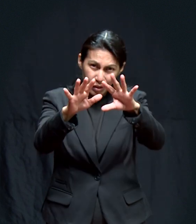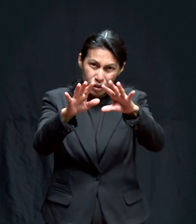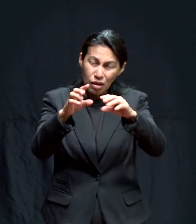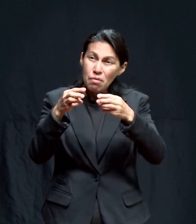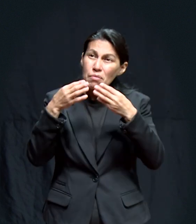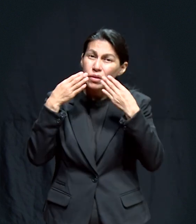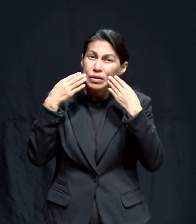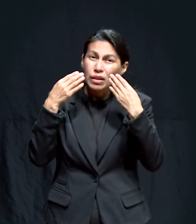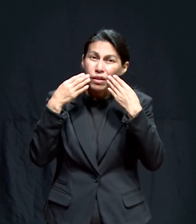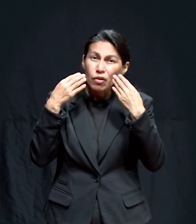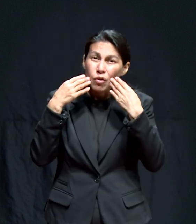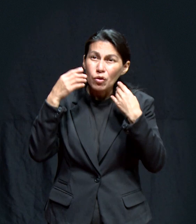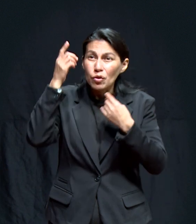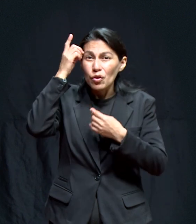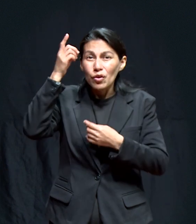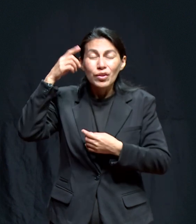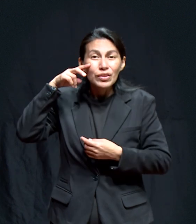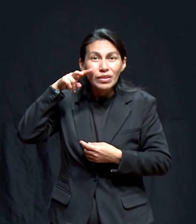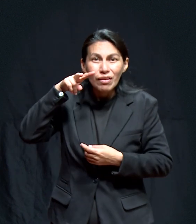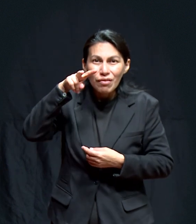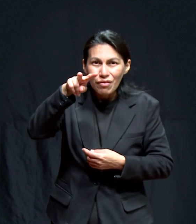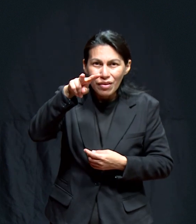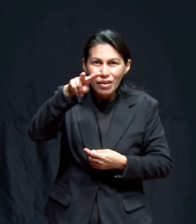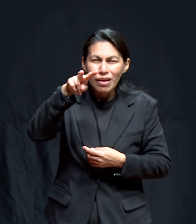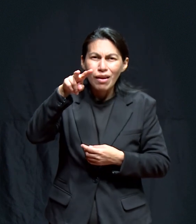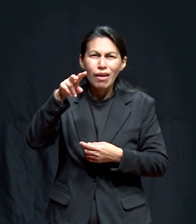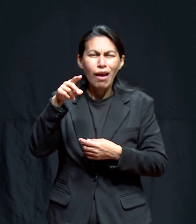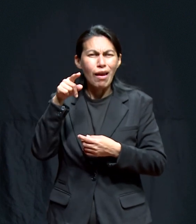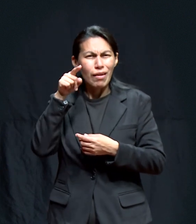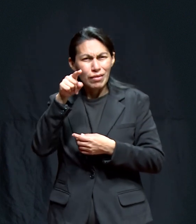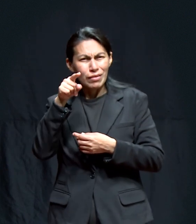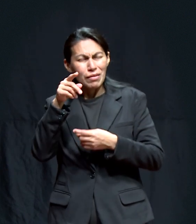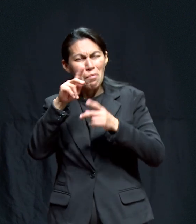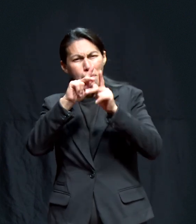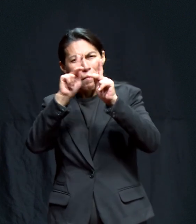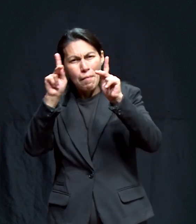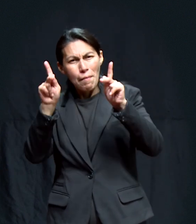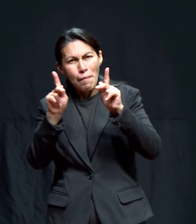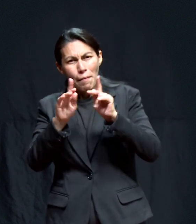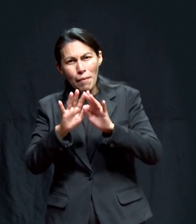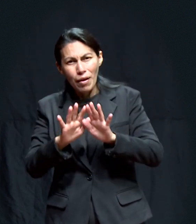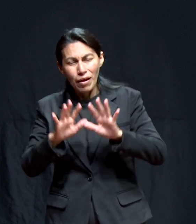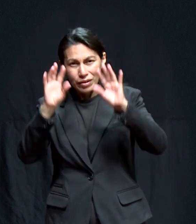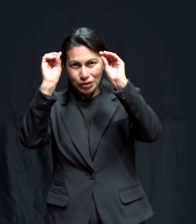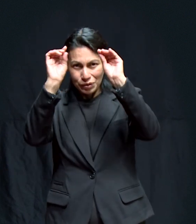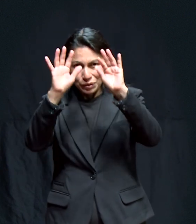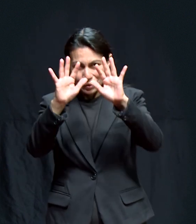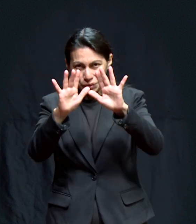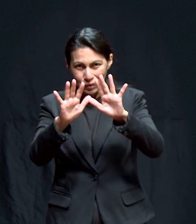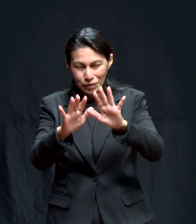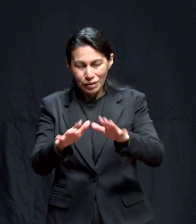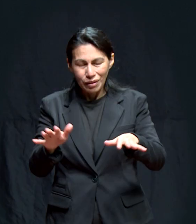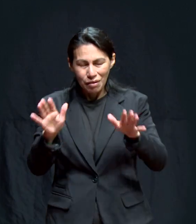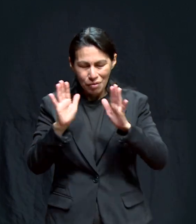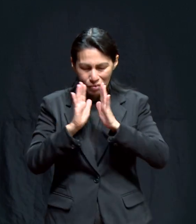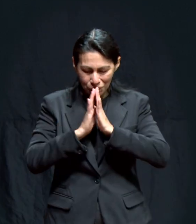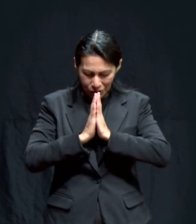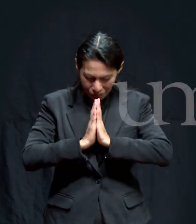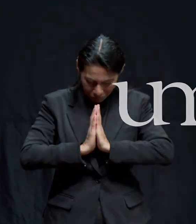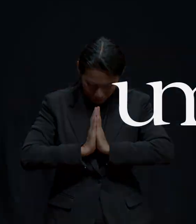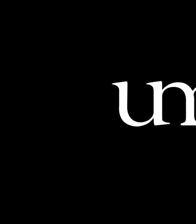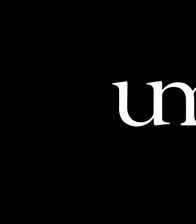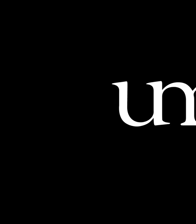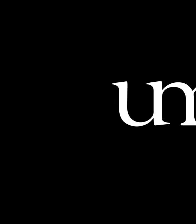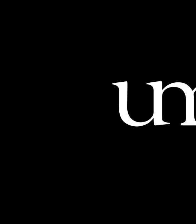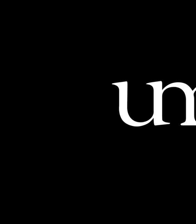Misericordia Dios Alce a ti Su rostro Y ponga en ti Paz Amén